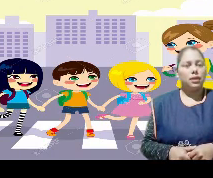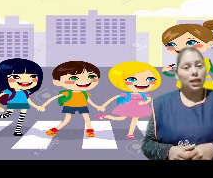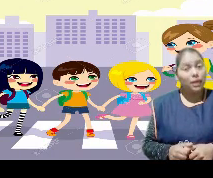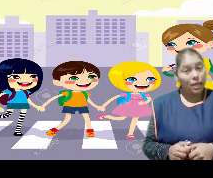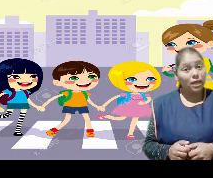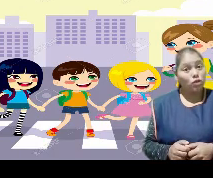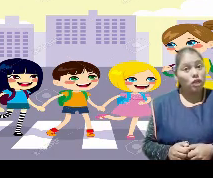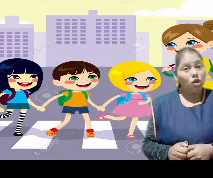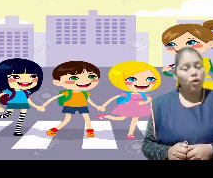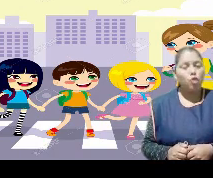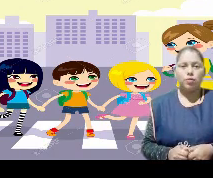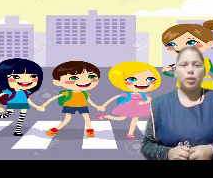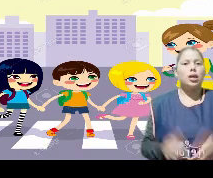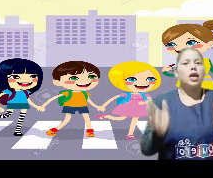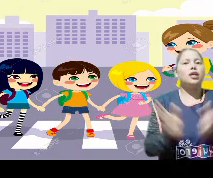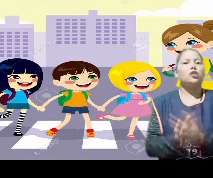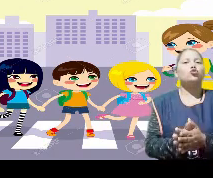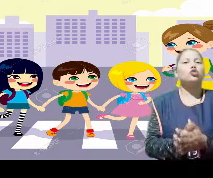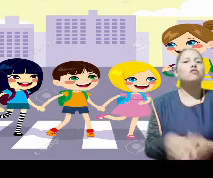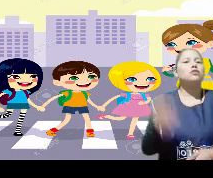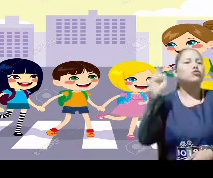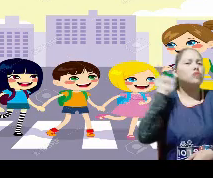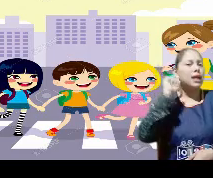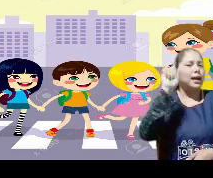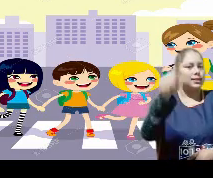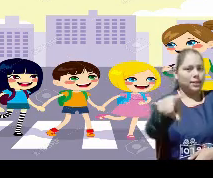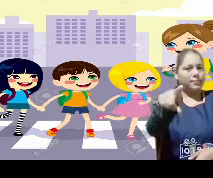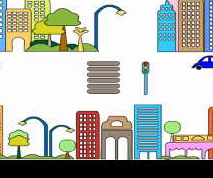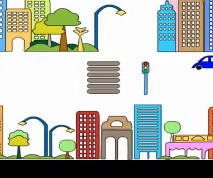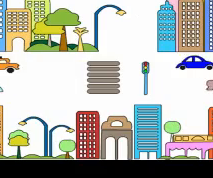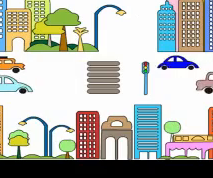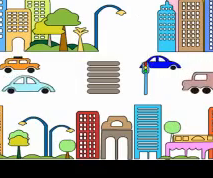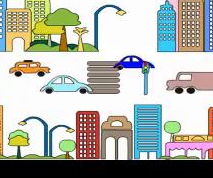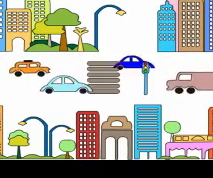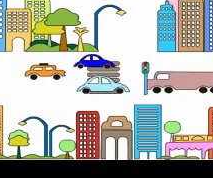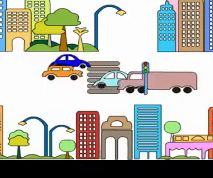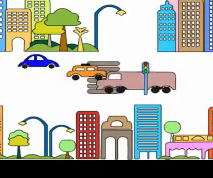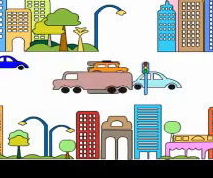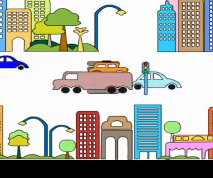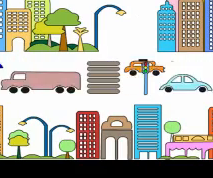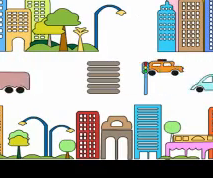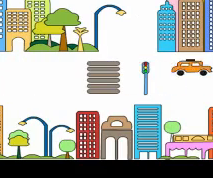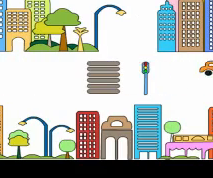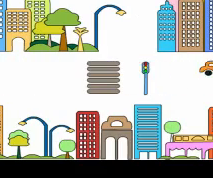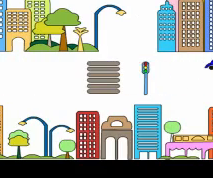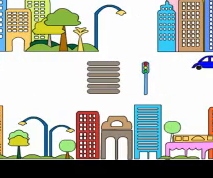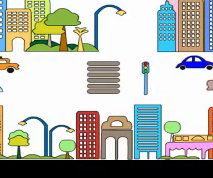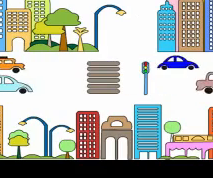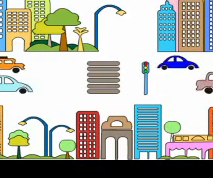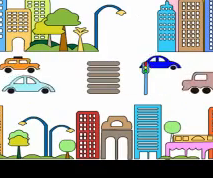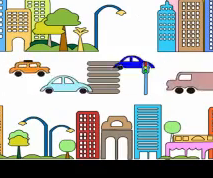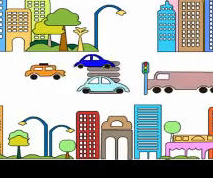¿Quieren escucharla conmigo? Muy bien. Entonces, lo vamos a escuchar así. Tráfico. Miremos el semáforo con